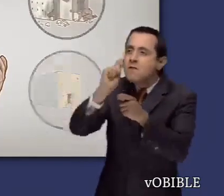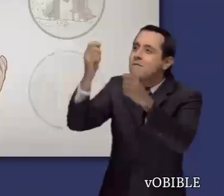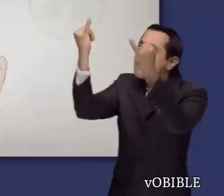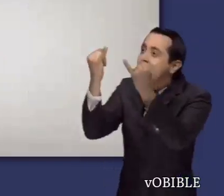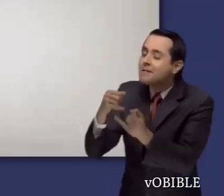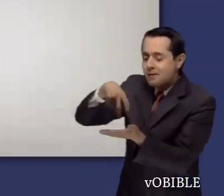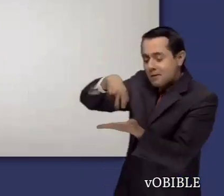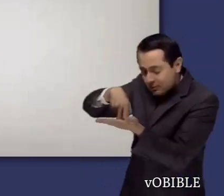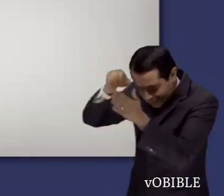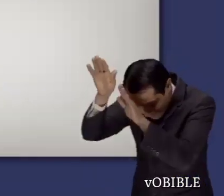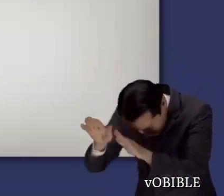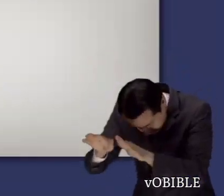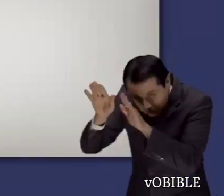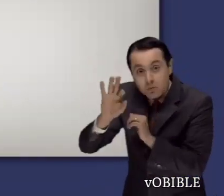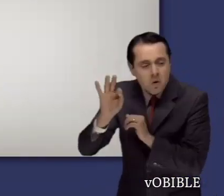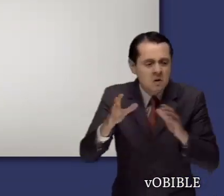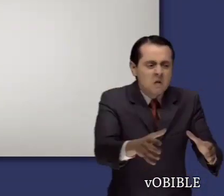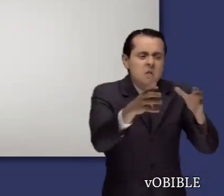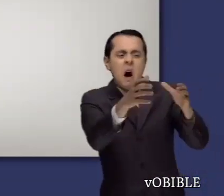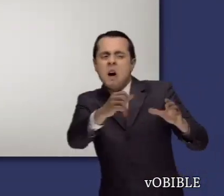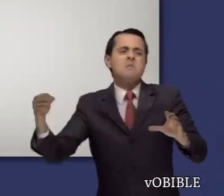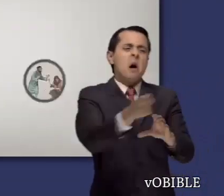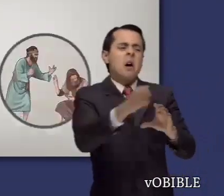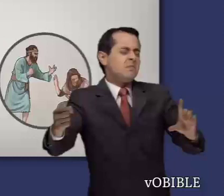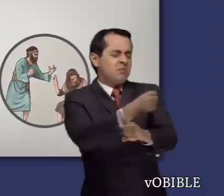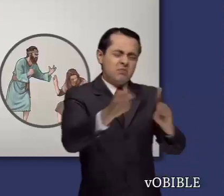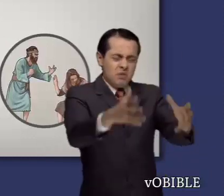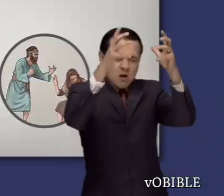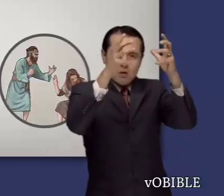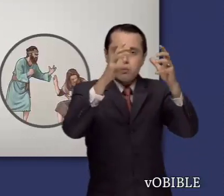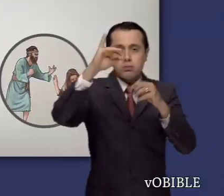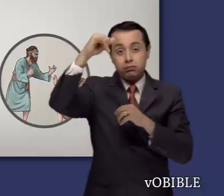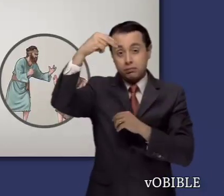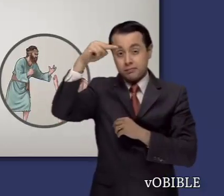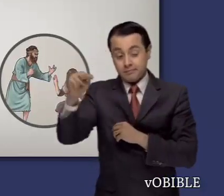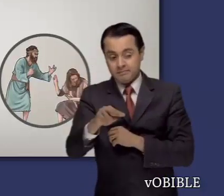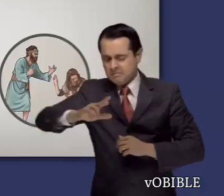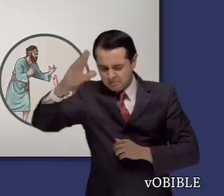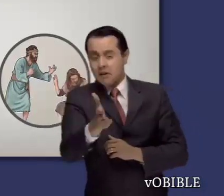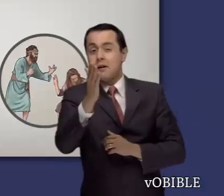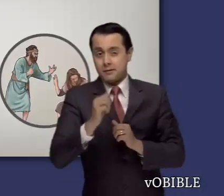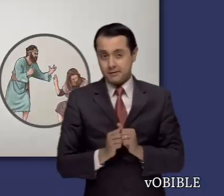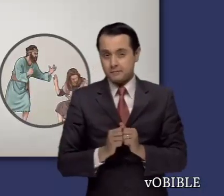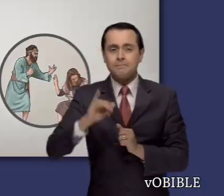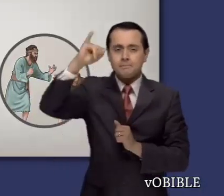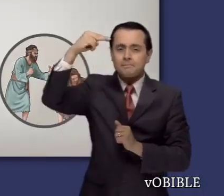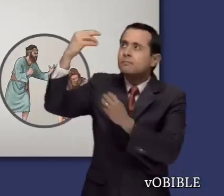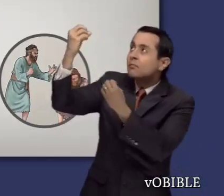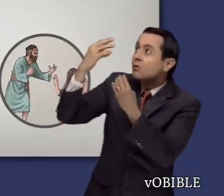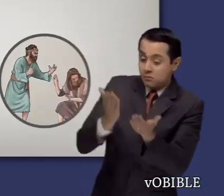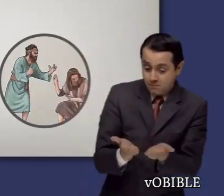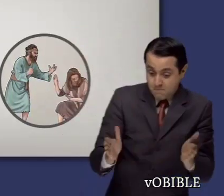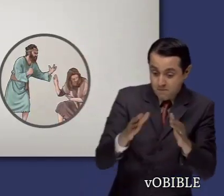En los capítulos dos a veinticuatro, Jehová dicta sentencia contra los habitantes de Jerusalén por su idolatría y su violencia.